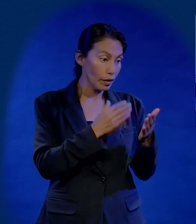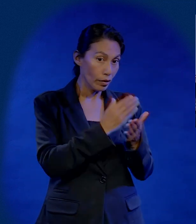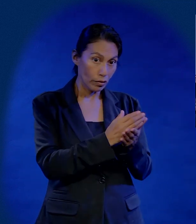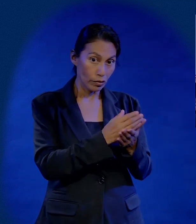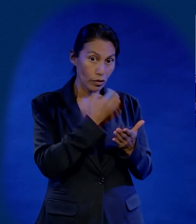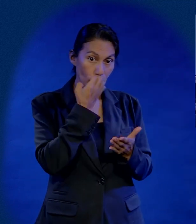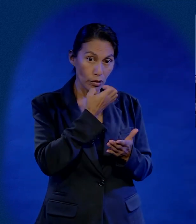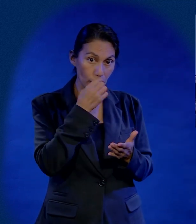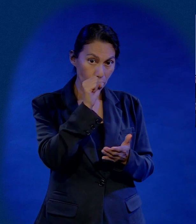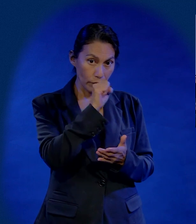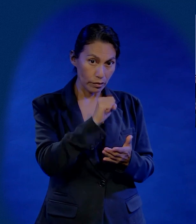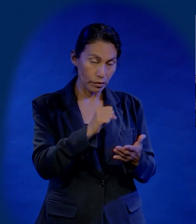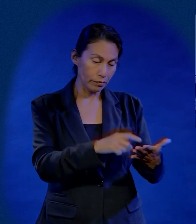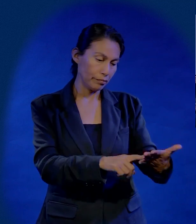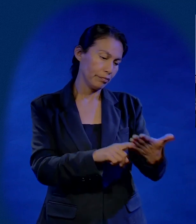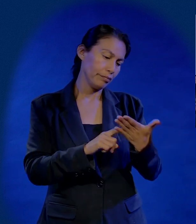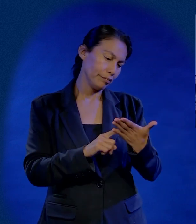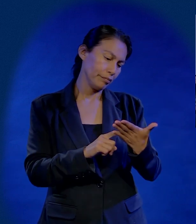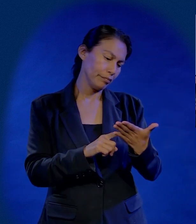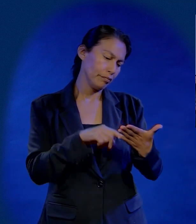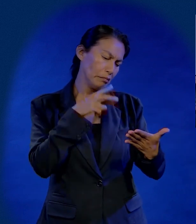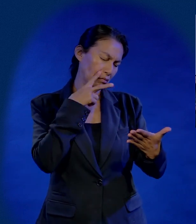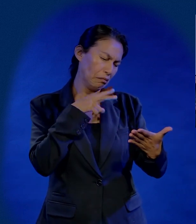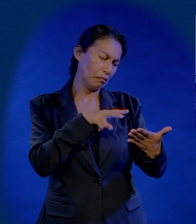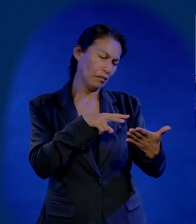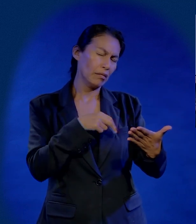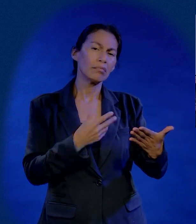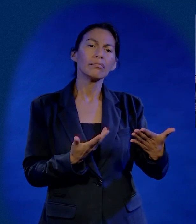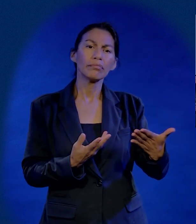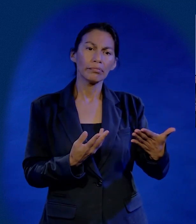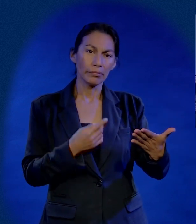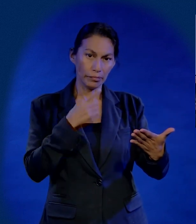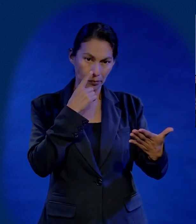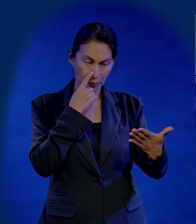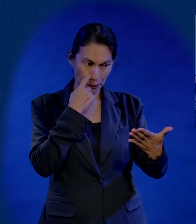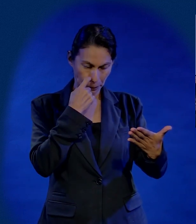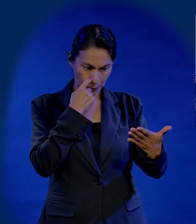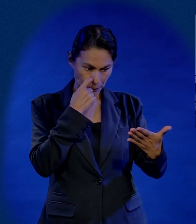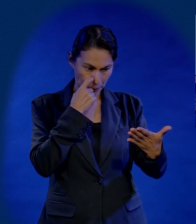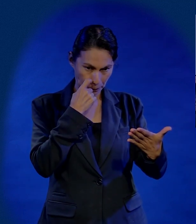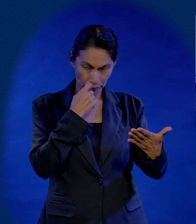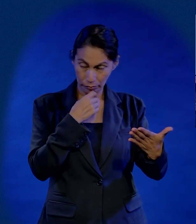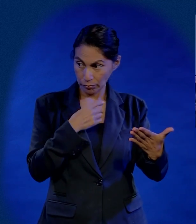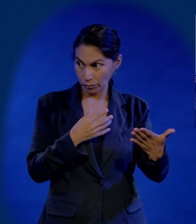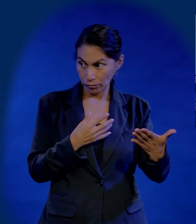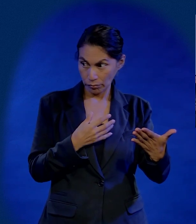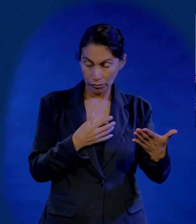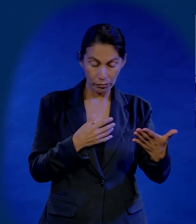Venga. Y me sacó una lección de escuela sabática. Y me lo pone y me dice, ¿qué ve usted aquí?